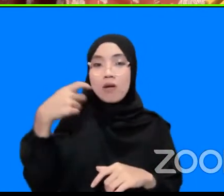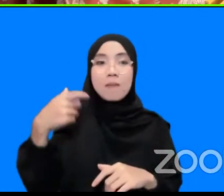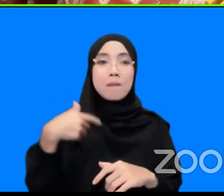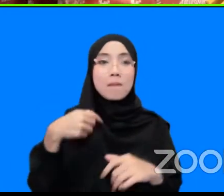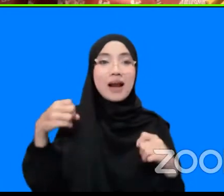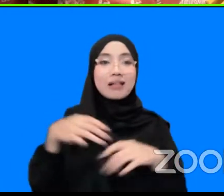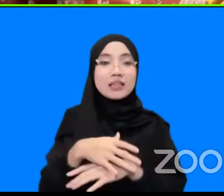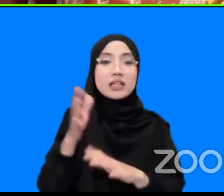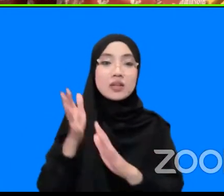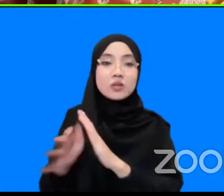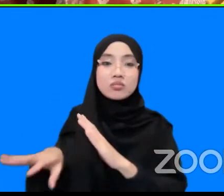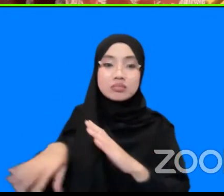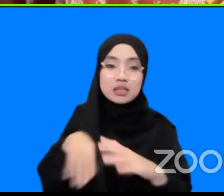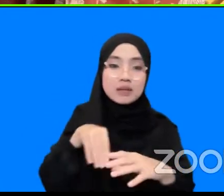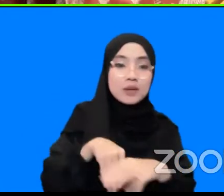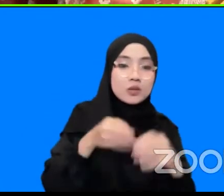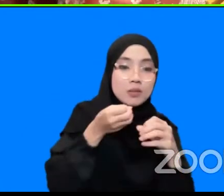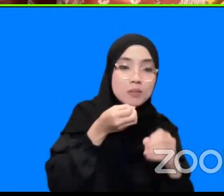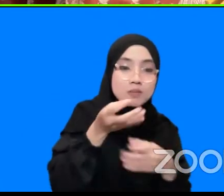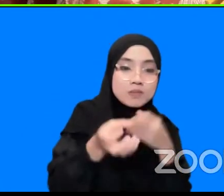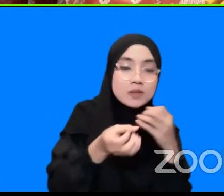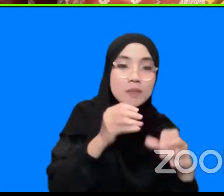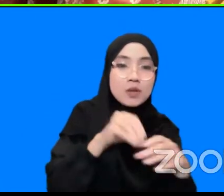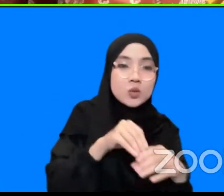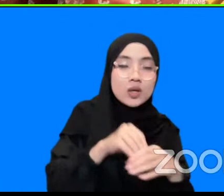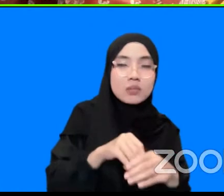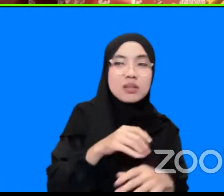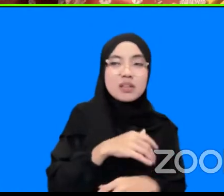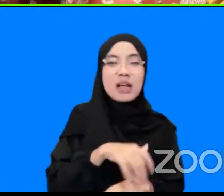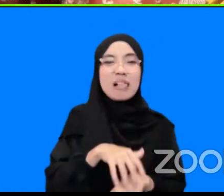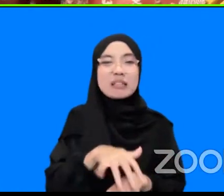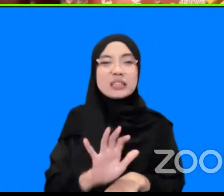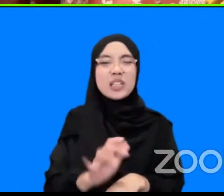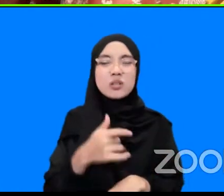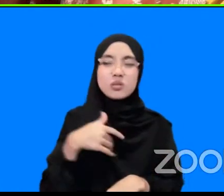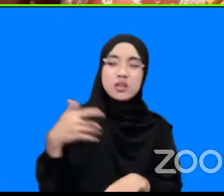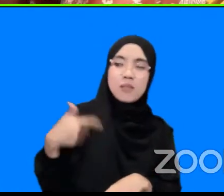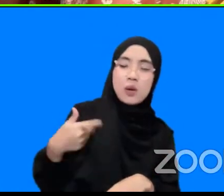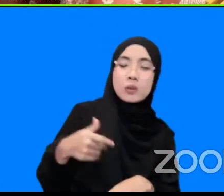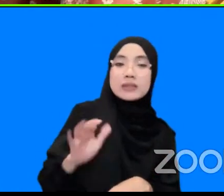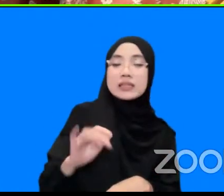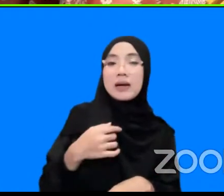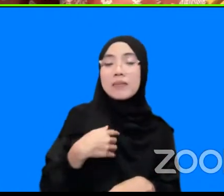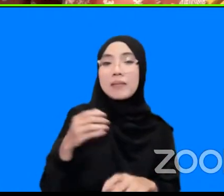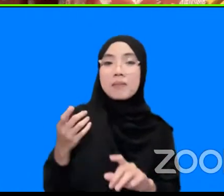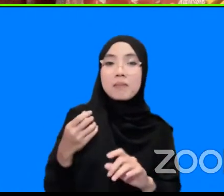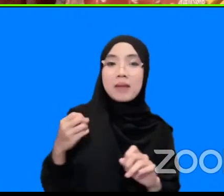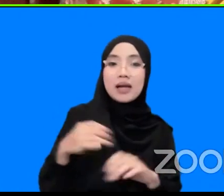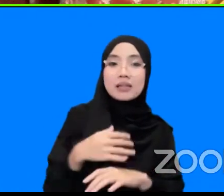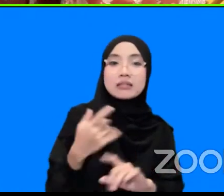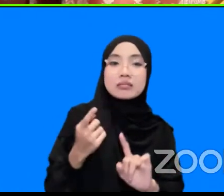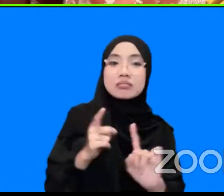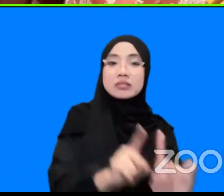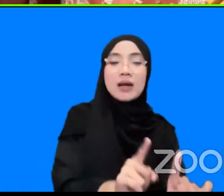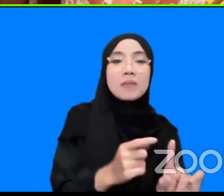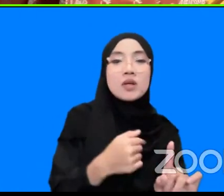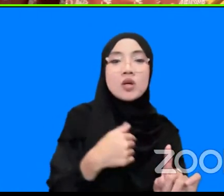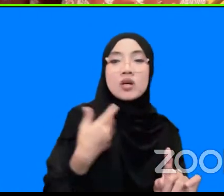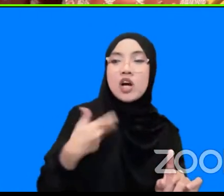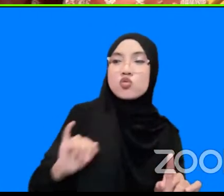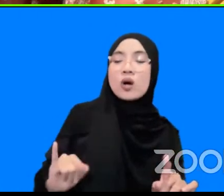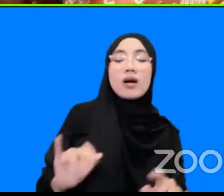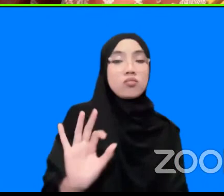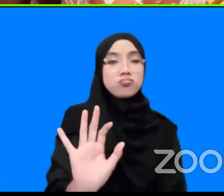memberikan masukan jangan alergi dengan masukan seolah-olah kami praktisi pendampi masyarakat tidak suka dengan inatewes tidak